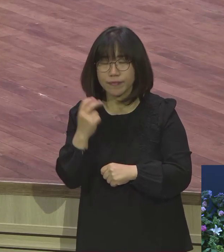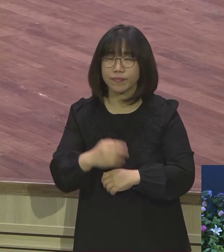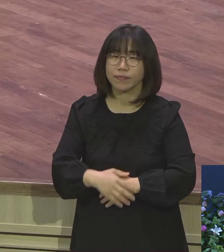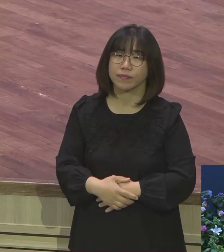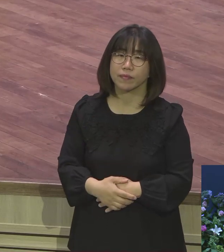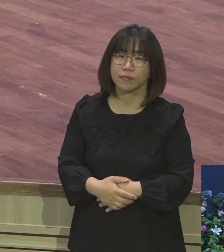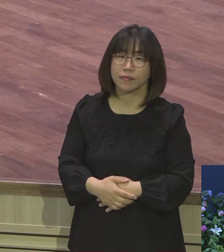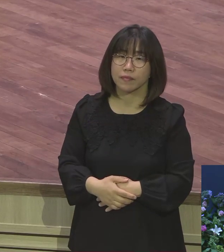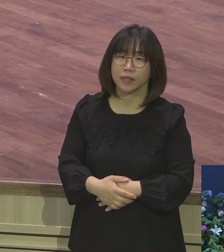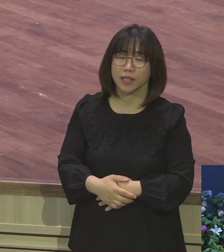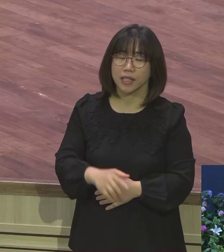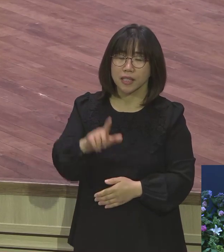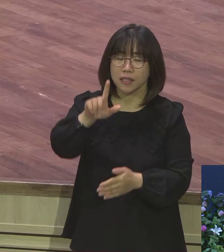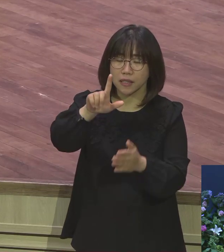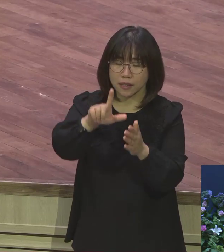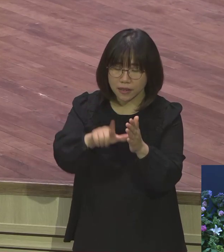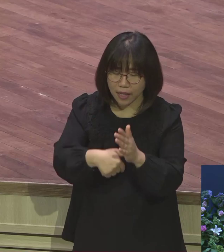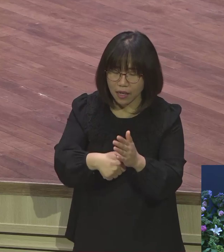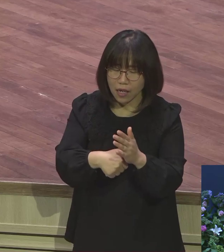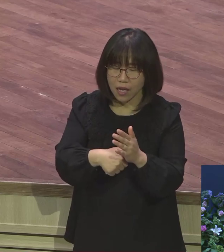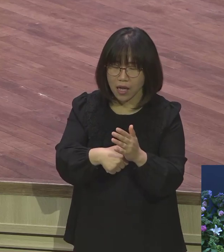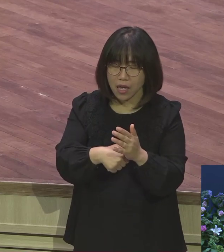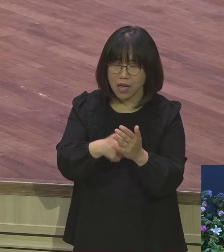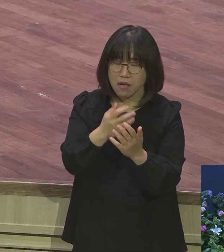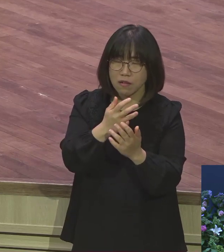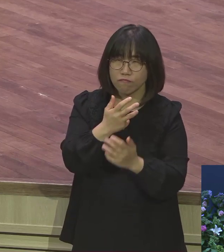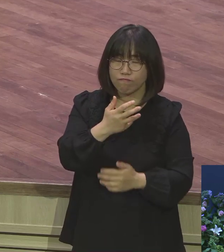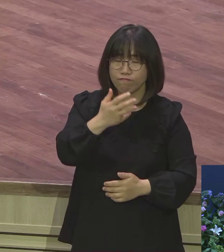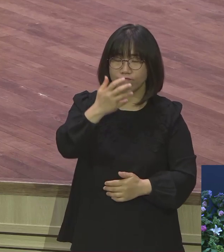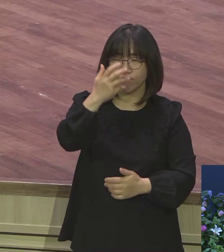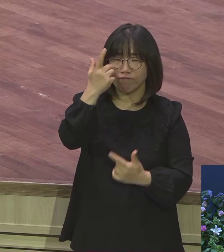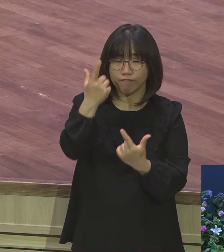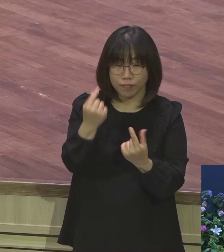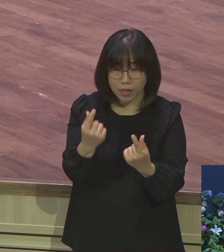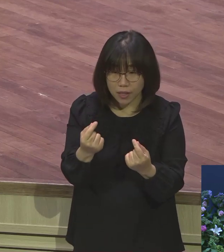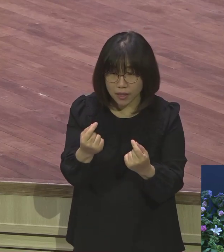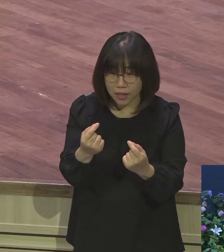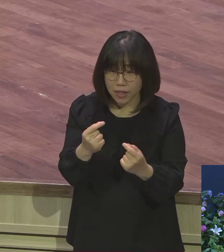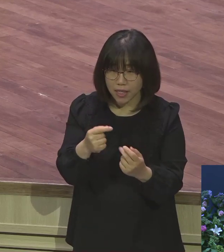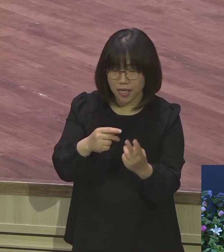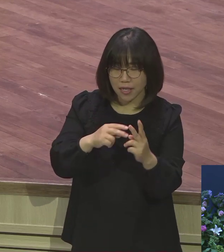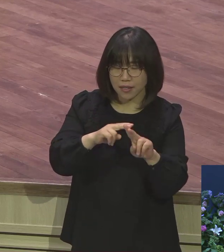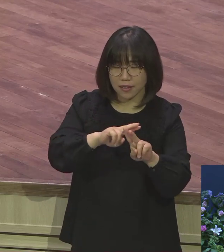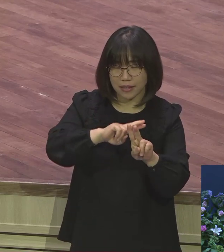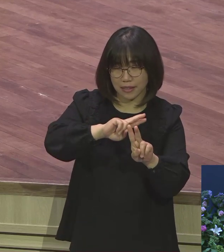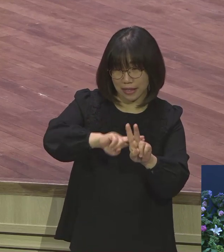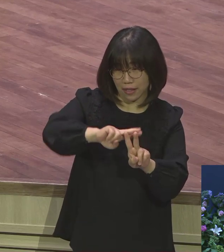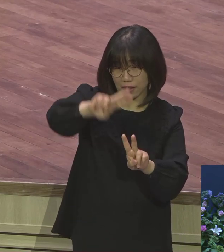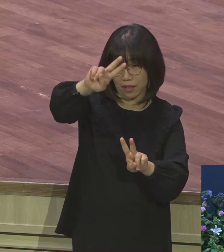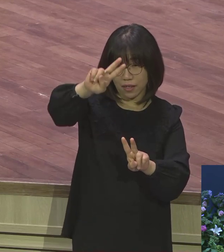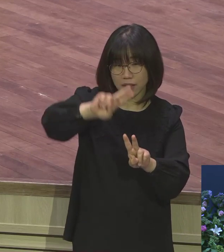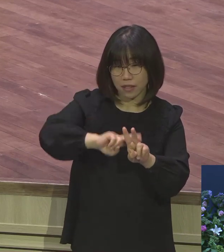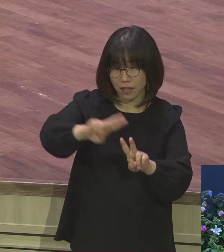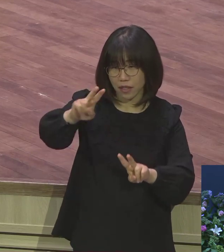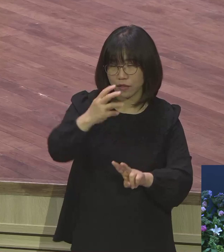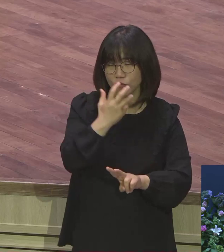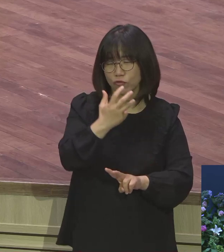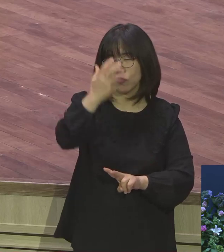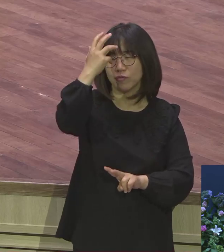사닥다리 환상을 통해서 하나님을 직접 만난 겁니다. 하나님을 직접